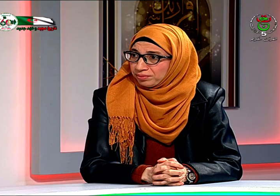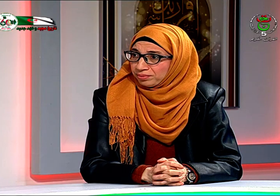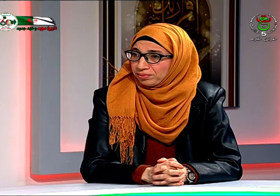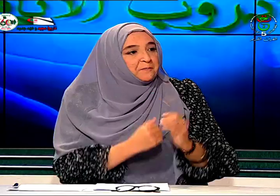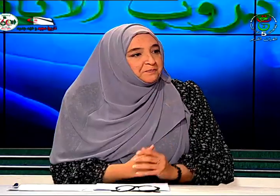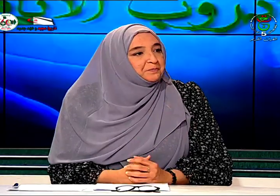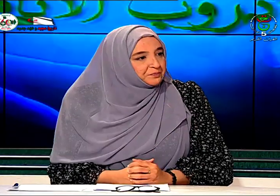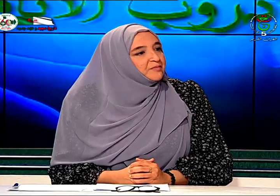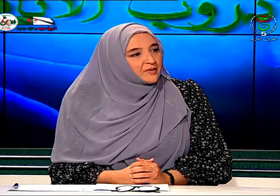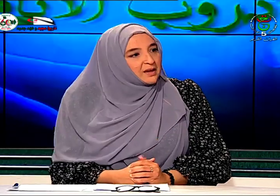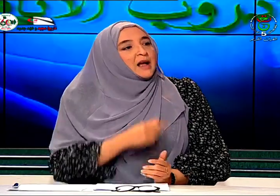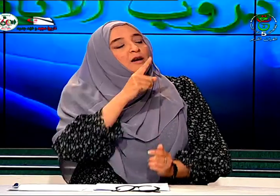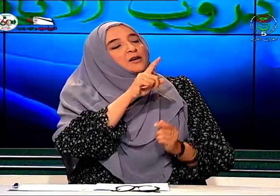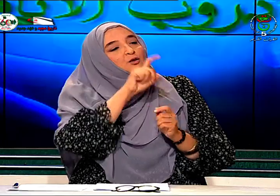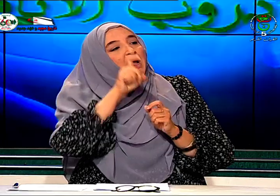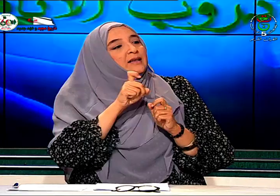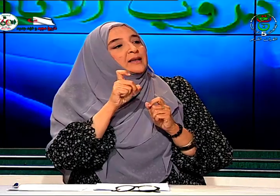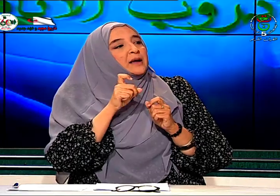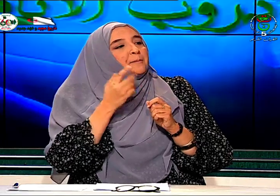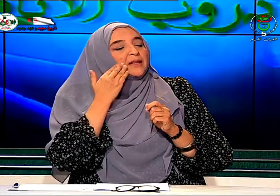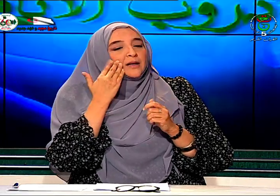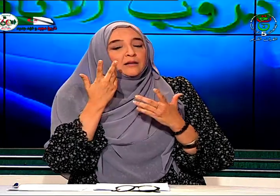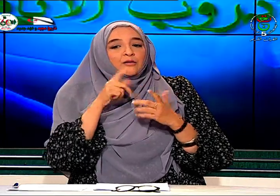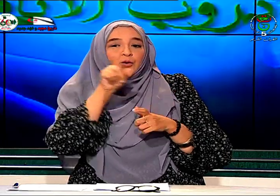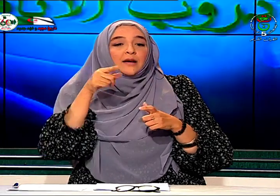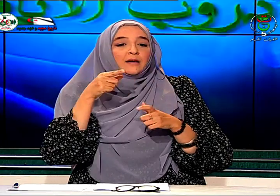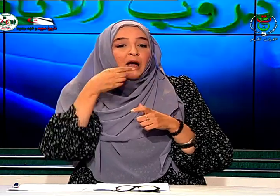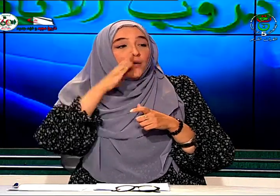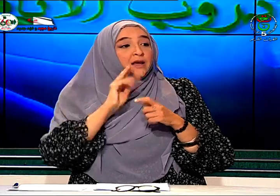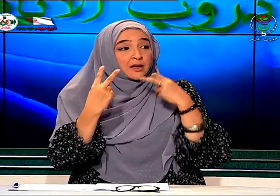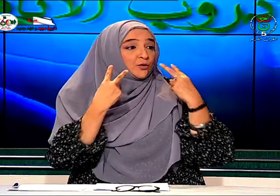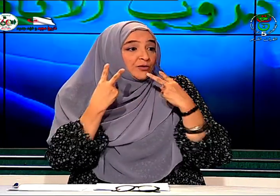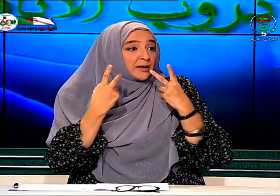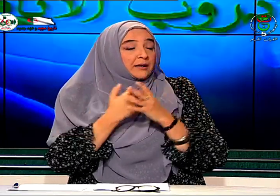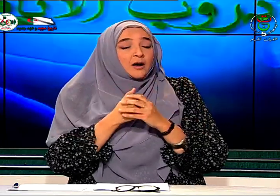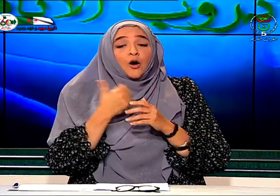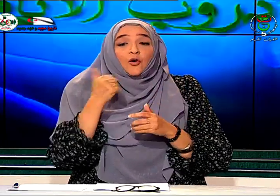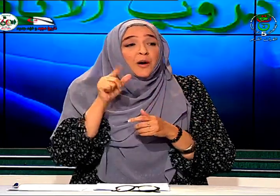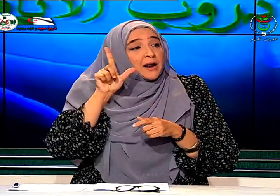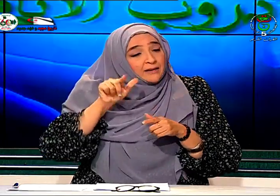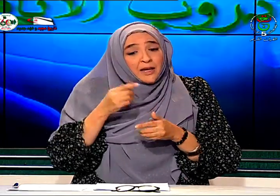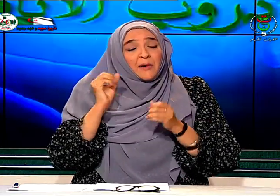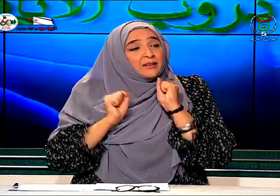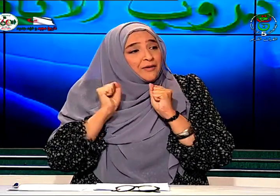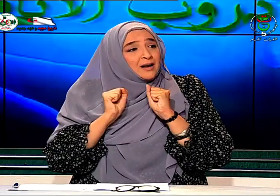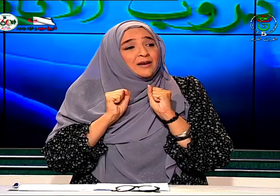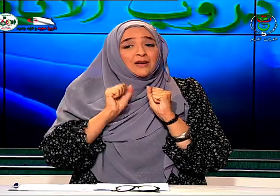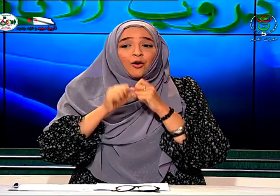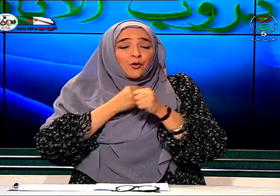نعم سؤالي مثلا هناك أولياء ينظرون إلينا ربما لديهم أطفال عمرهم